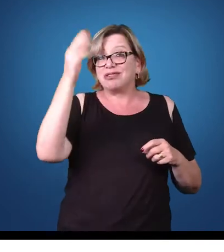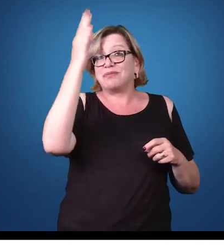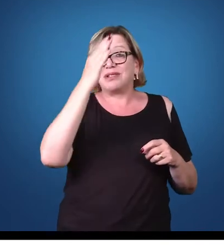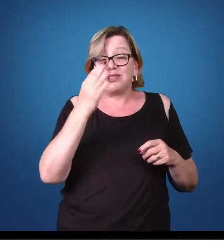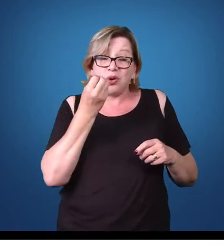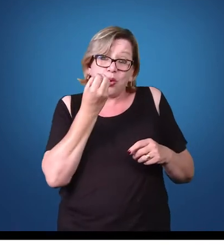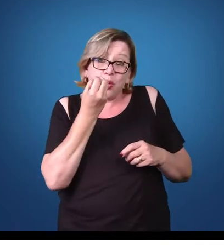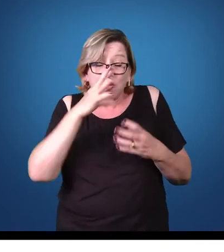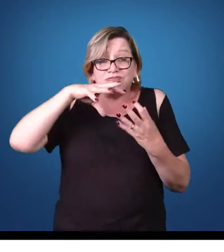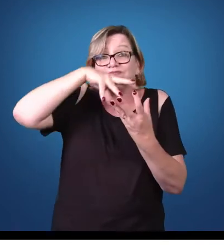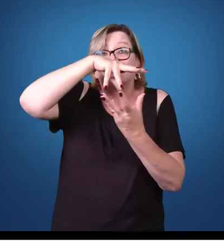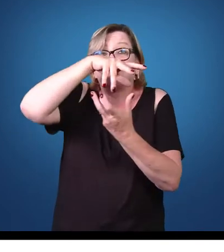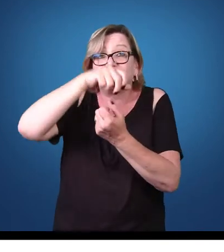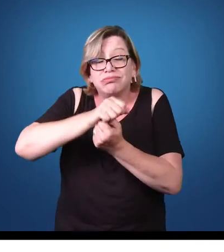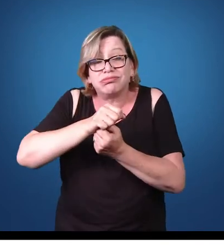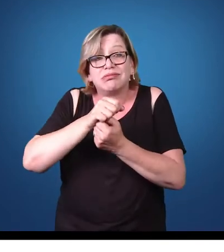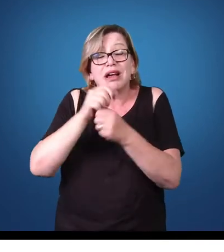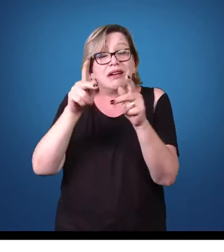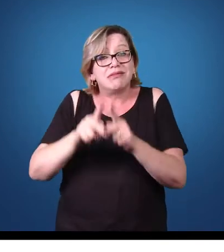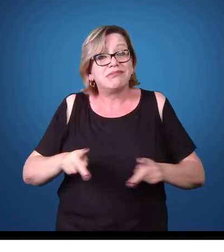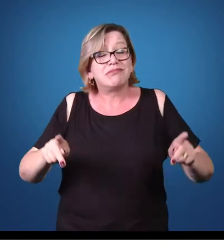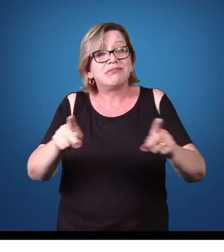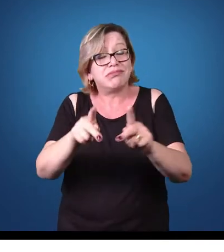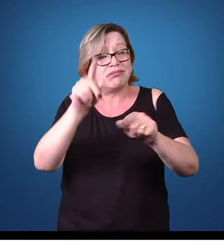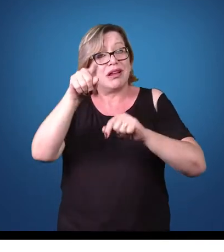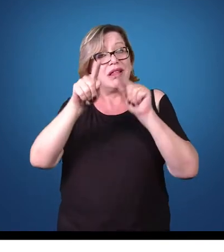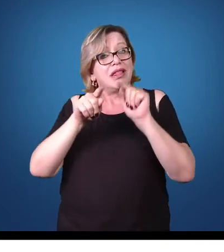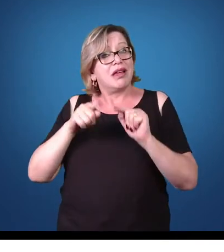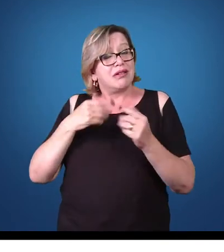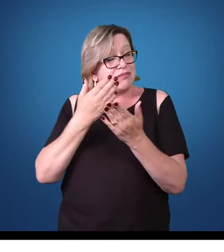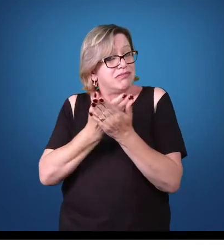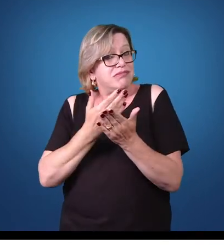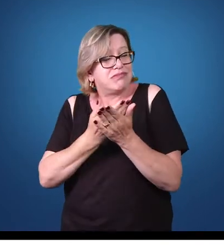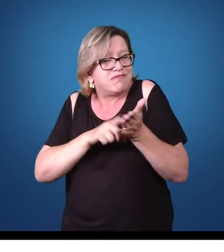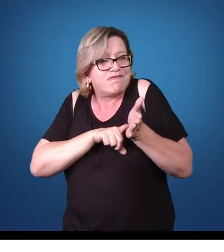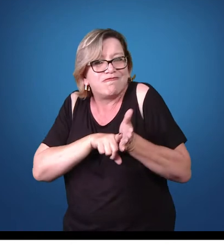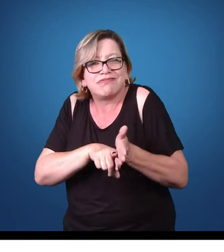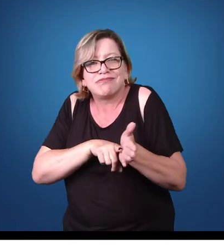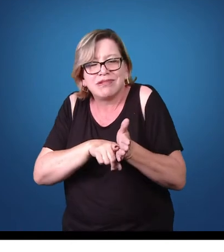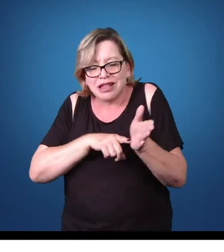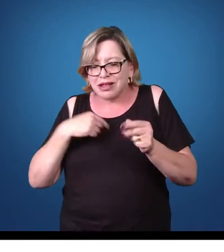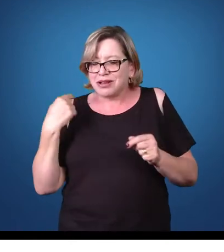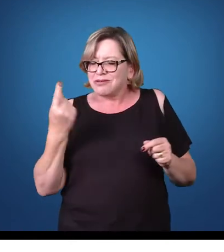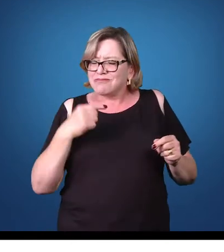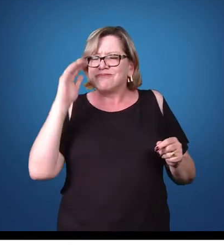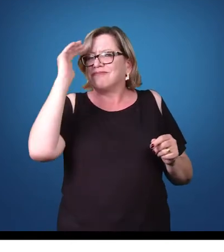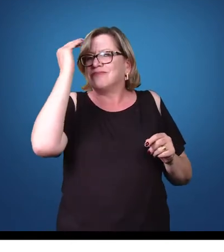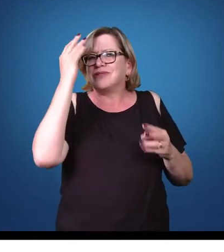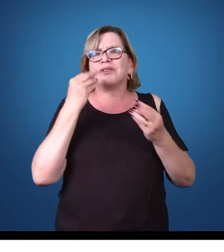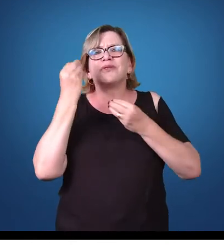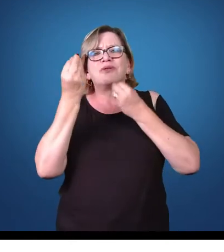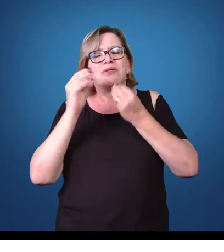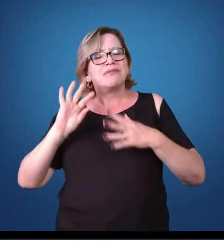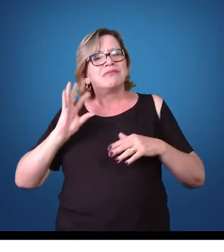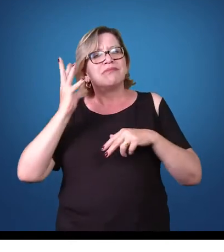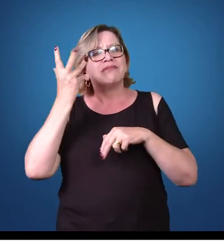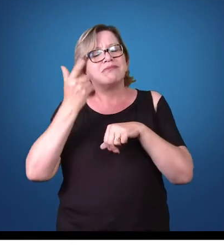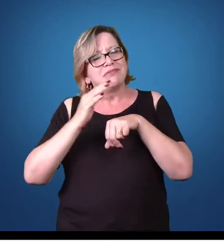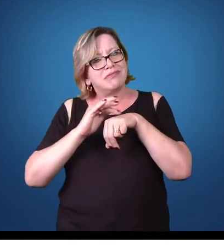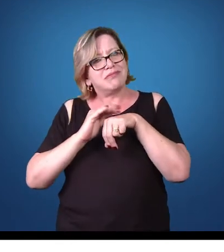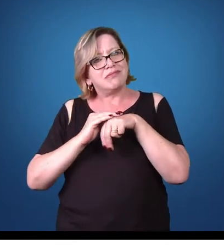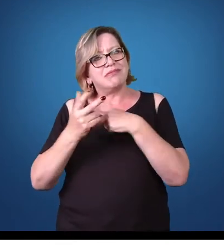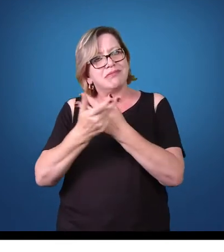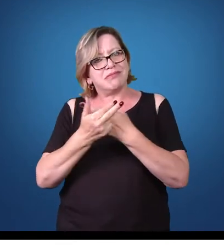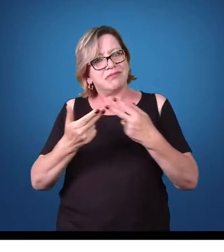planeta mesmo, e essas populações são alvo desses estudos a fim de compreender melhor como essas doenças